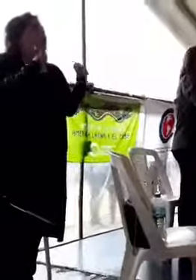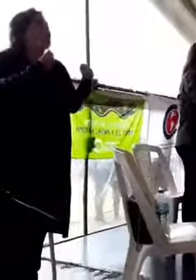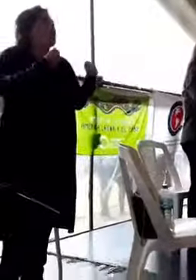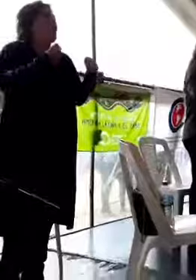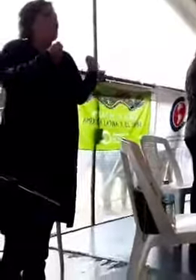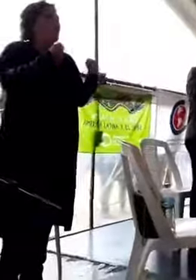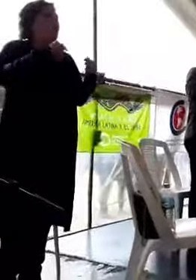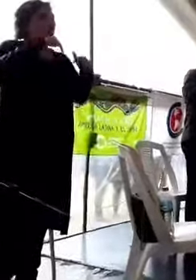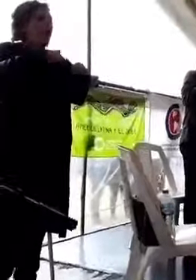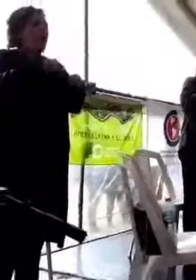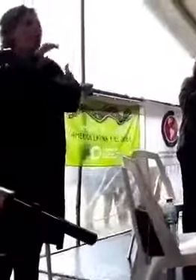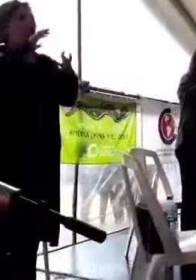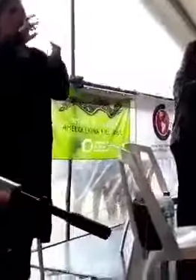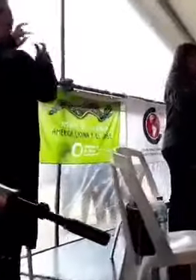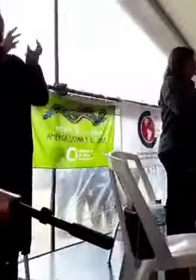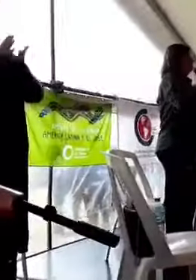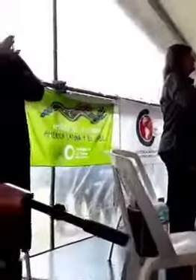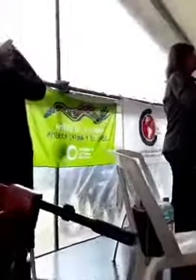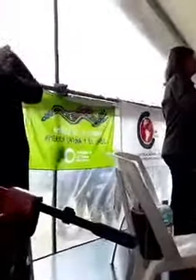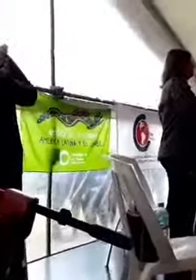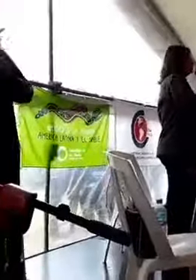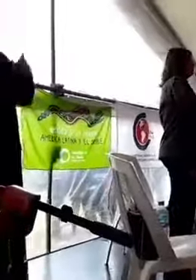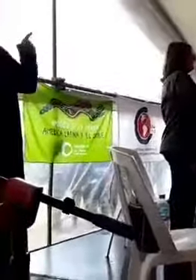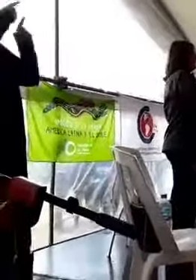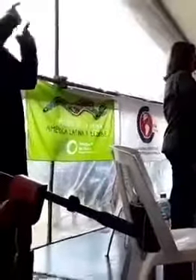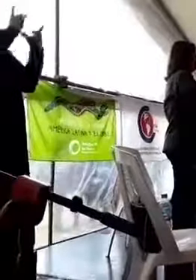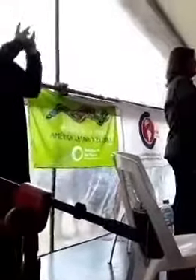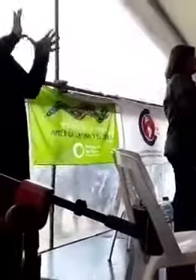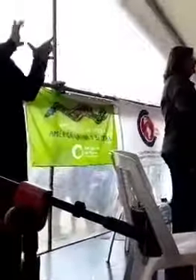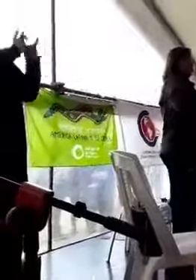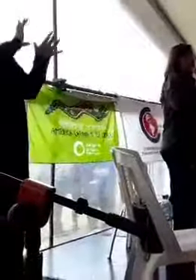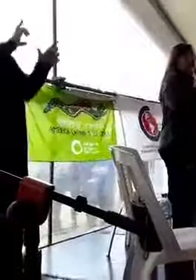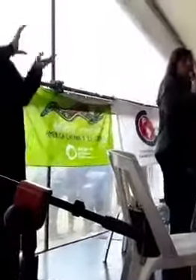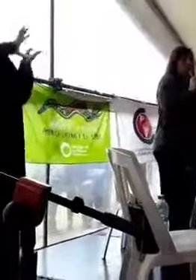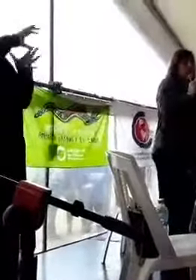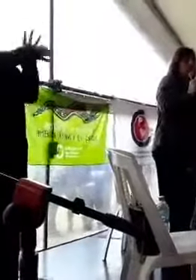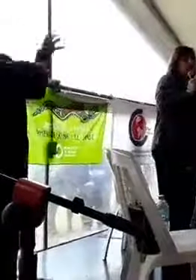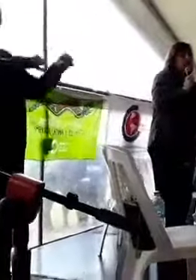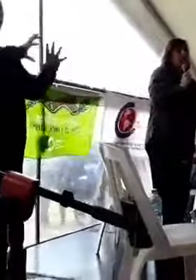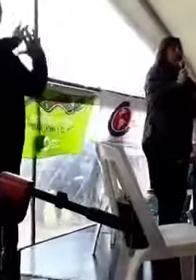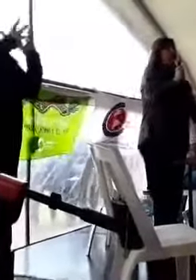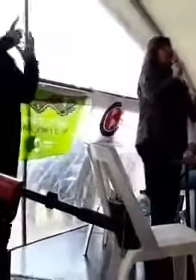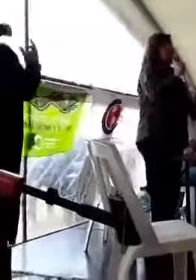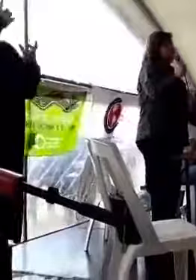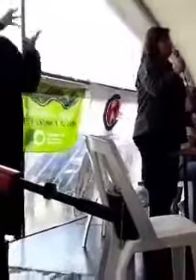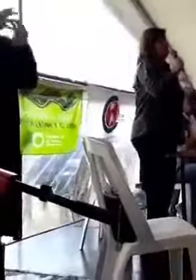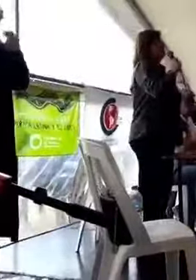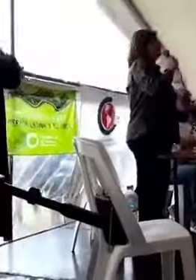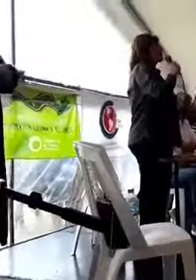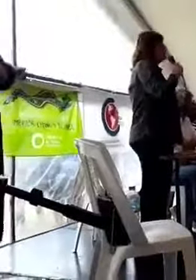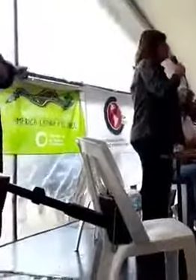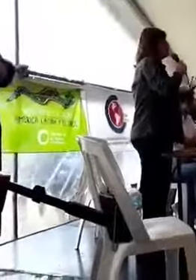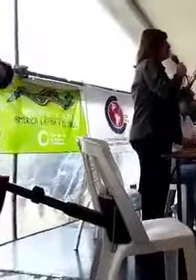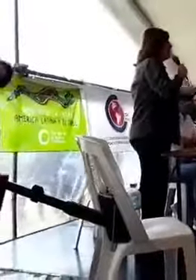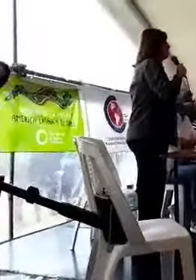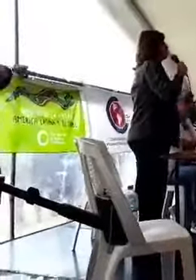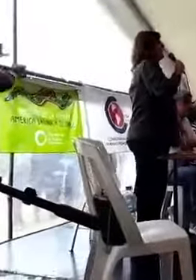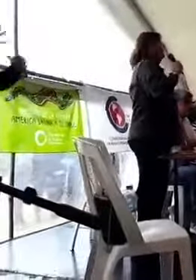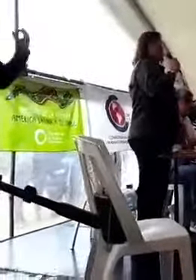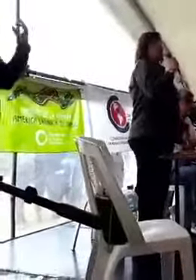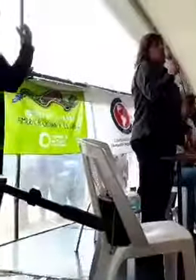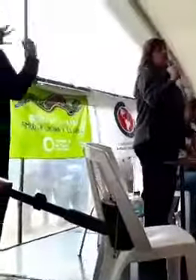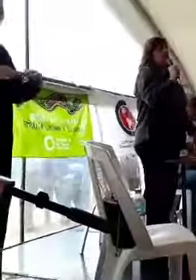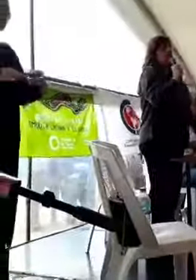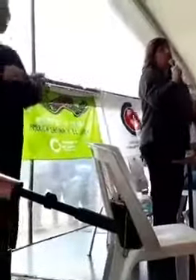polo alternativo ao neoliberalismo e ao imperialismo no mundo. É certo que tivemos, como